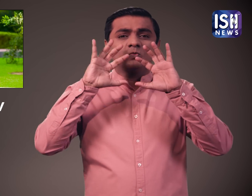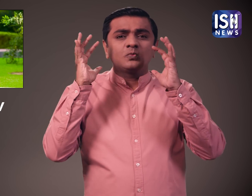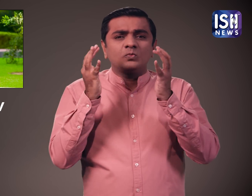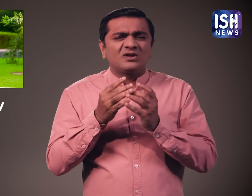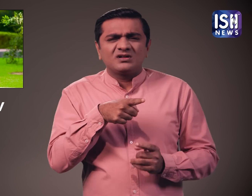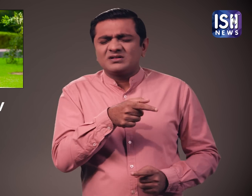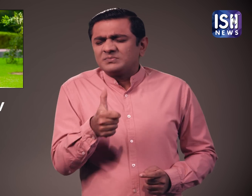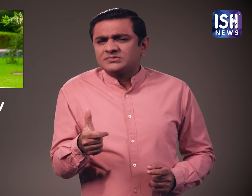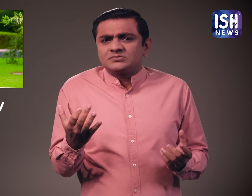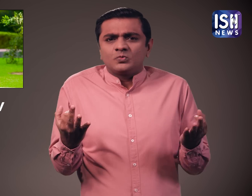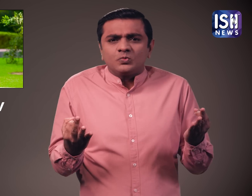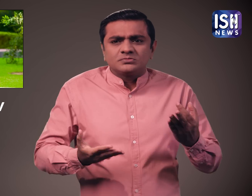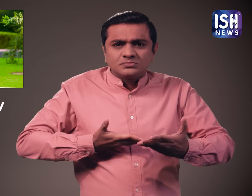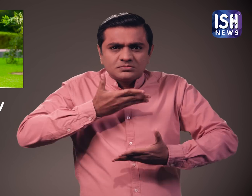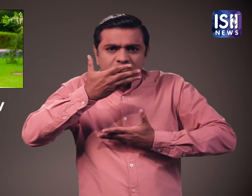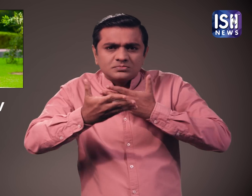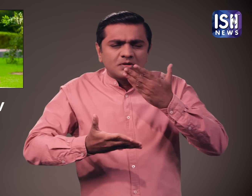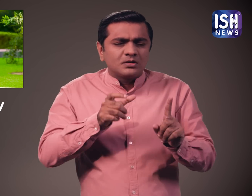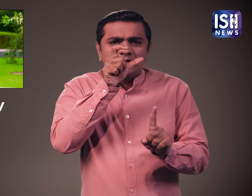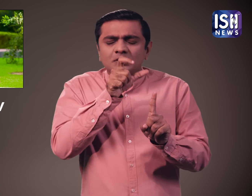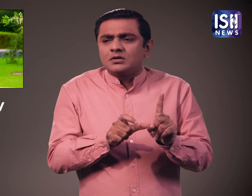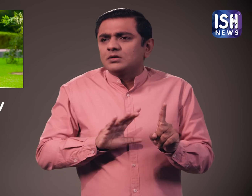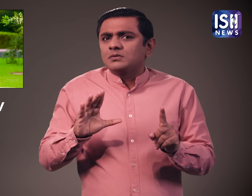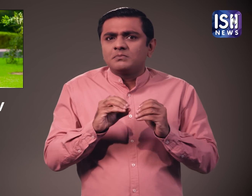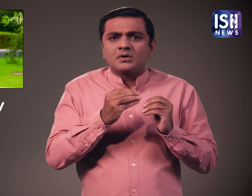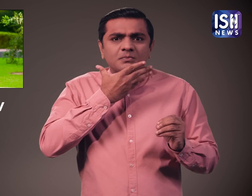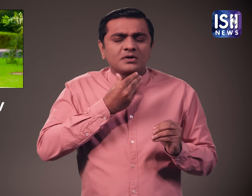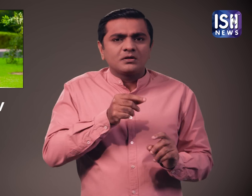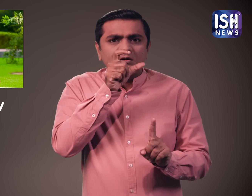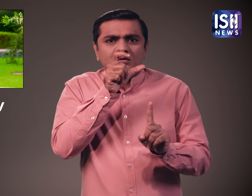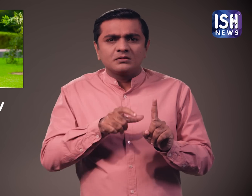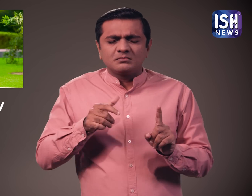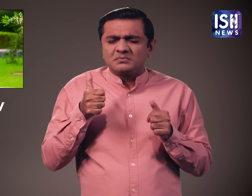है।